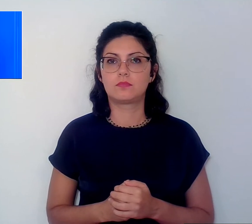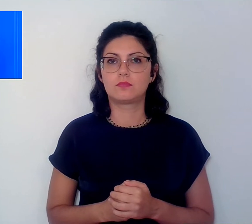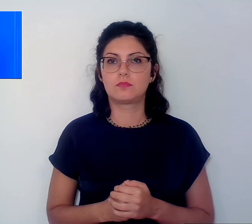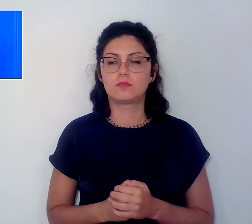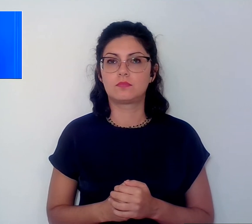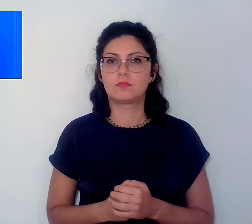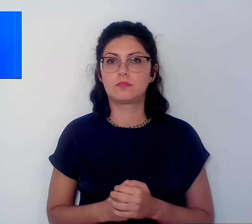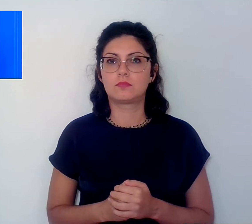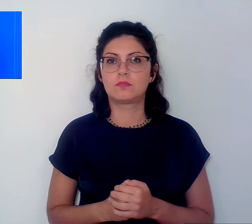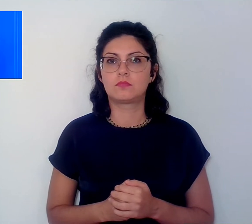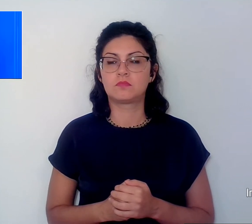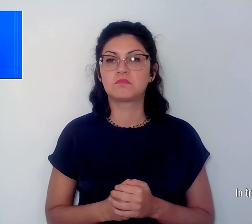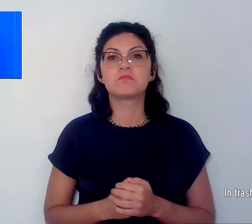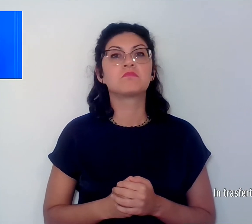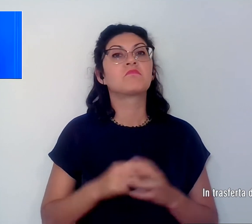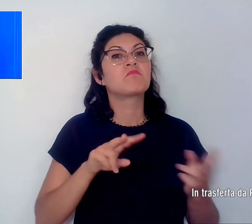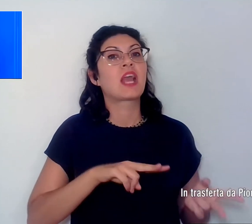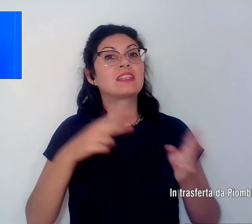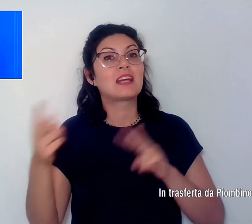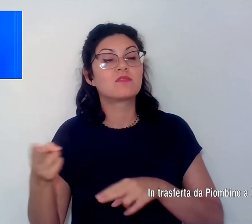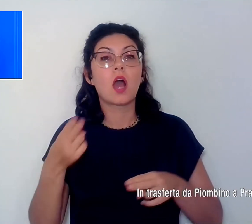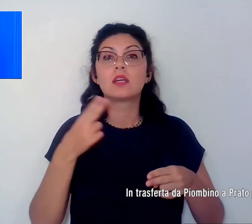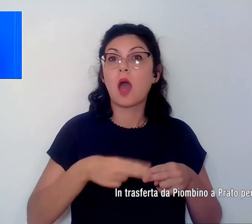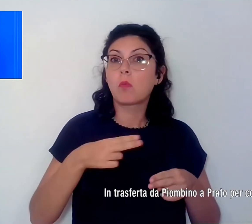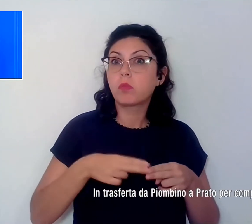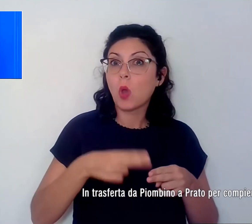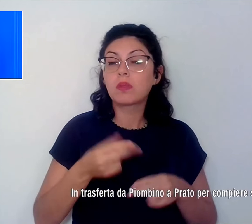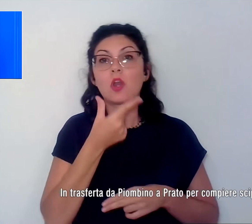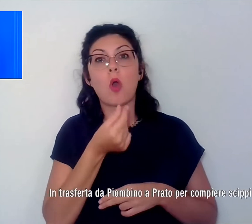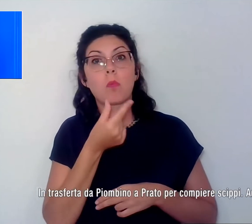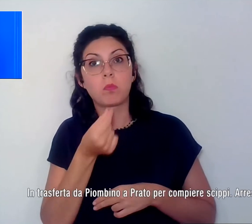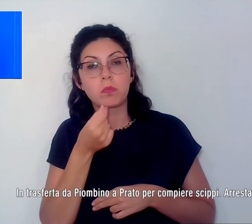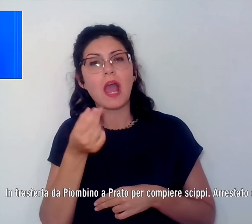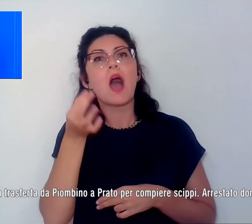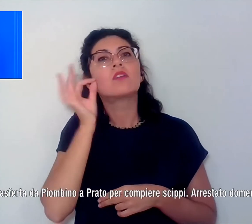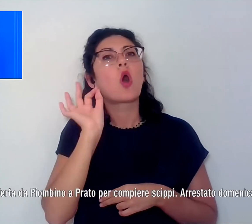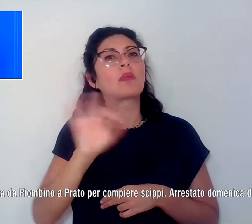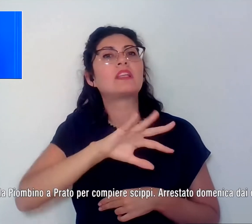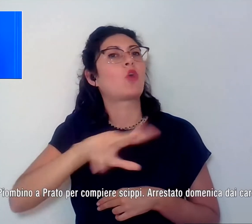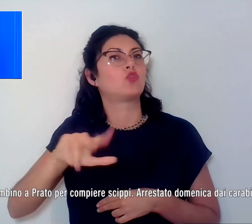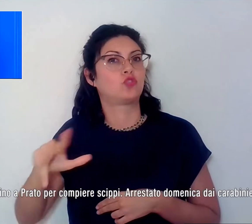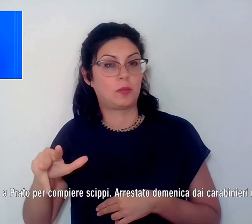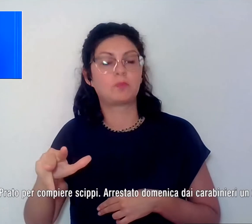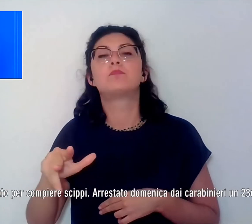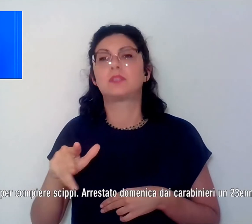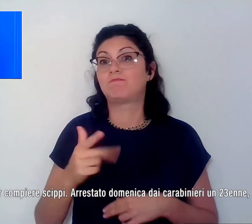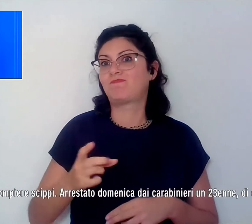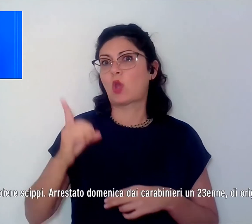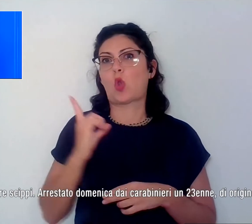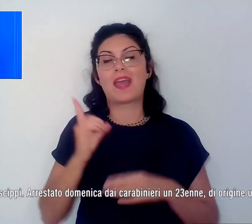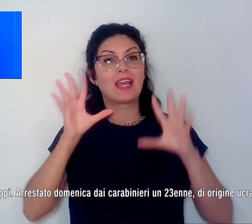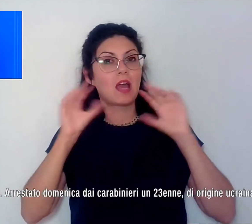In trasferta da Piombino a Prato per compiere scippi, arrestato domenica dai carabinieri un